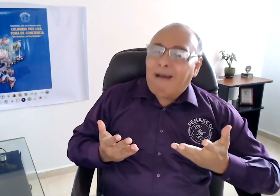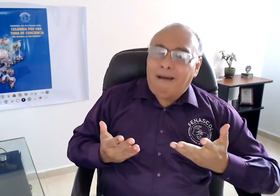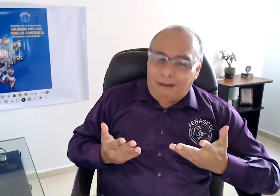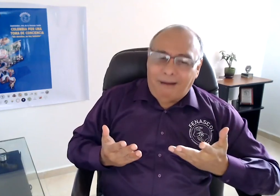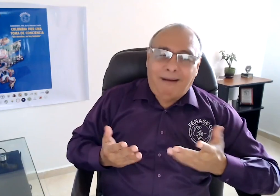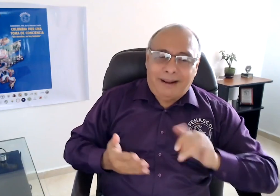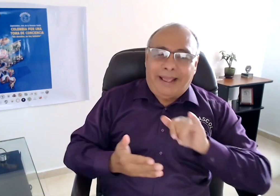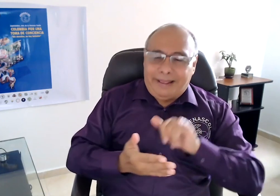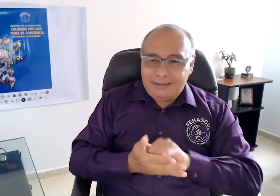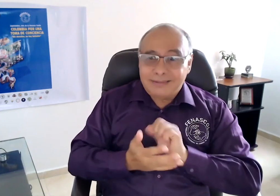responsabilidad.